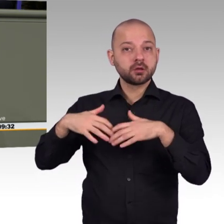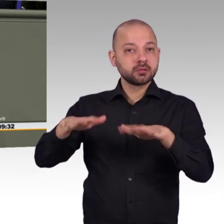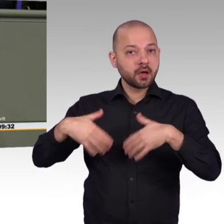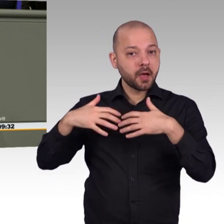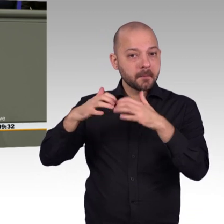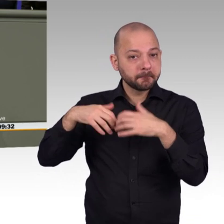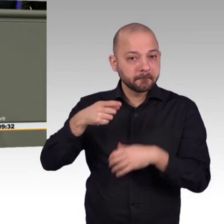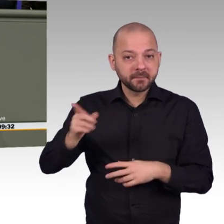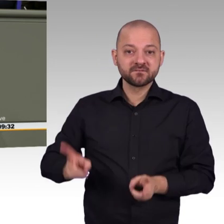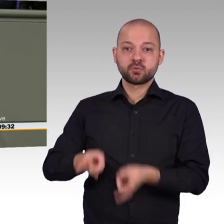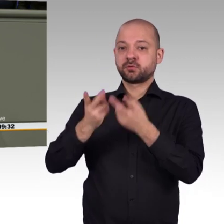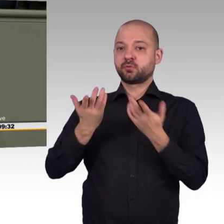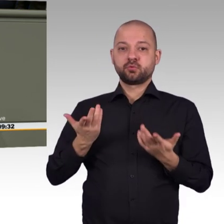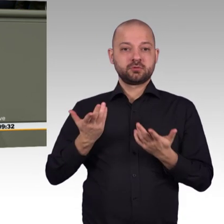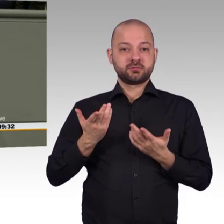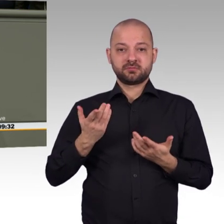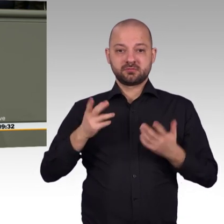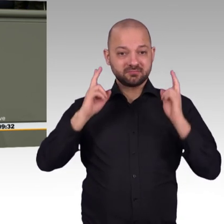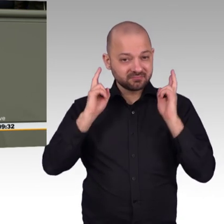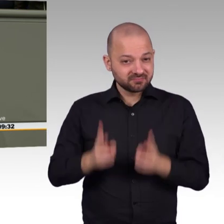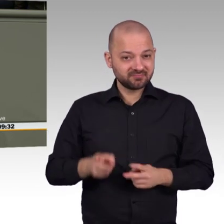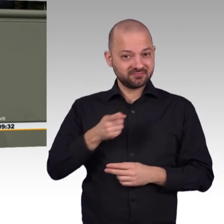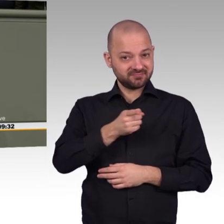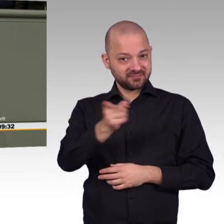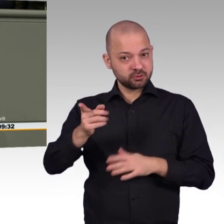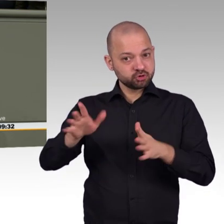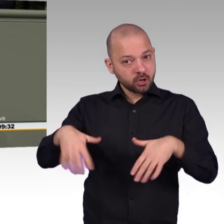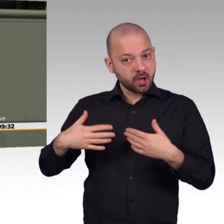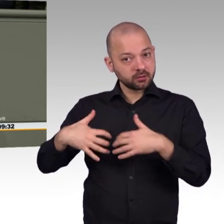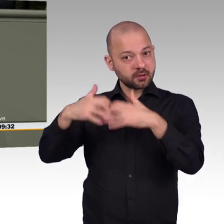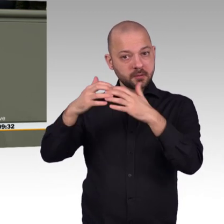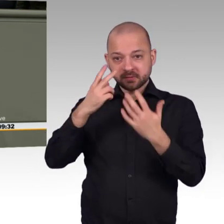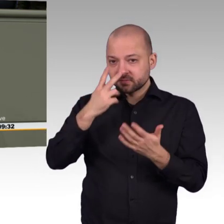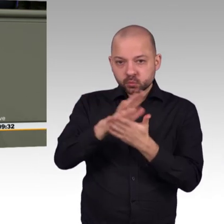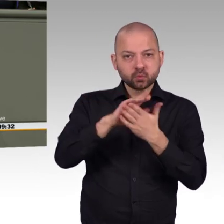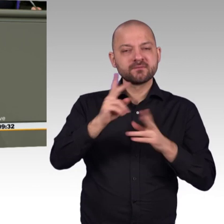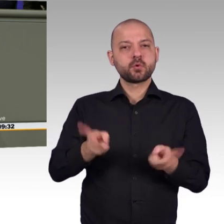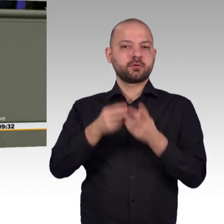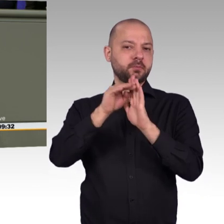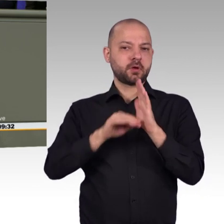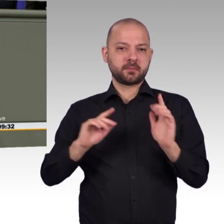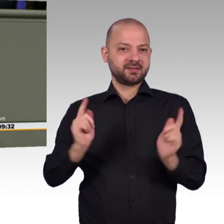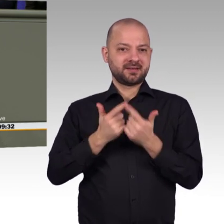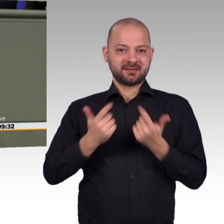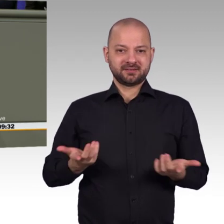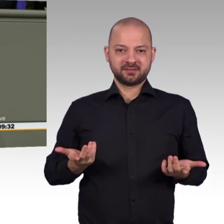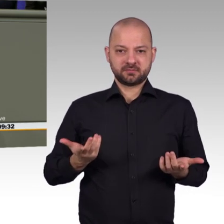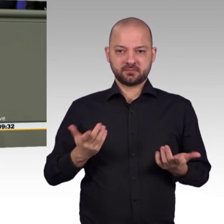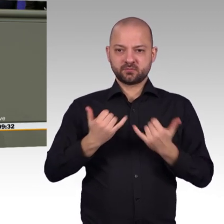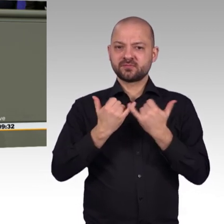gerade soziale Innovationen, zum Beispiel für Bildung oder Umwelt, eine Chance bekommen, da sie gesellschaftlichen Nutzen stiften, für